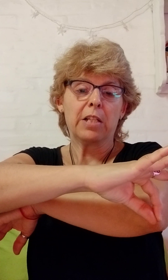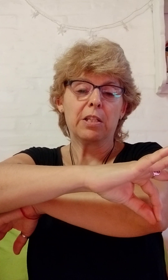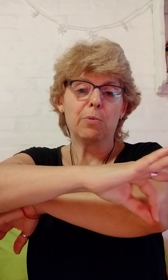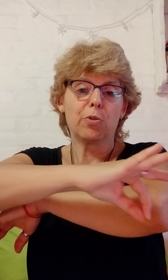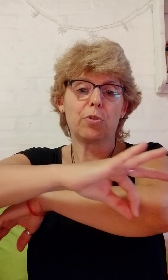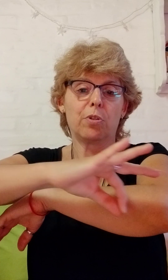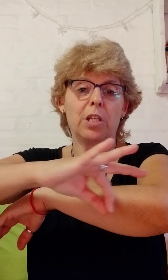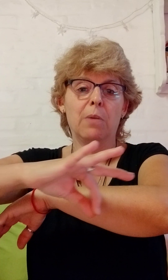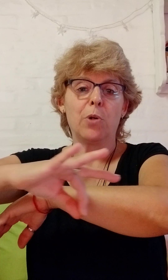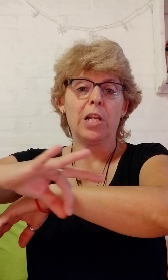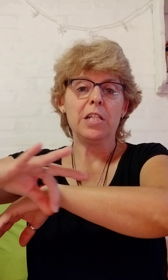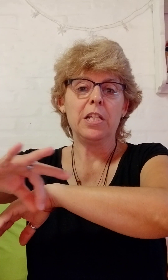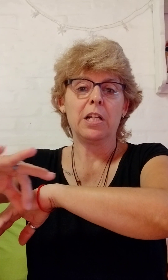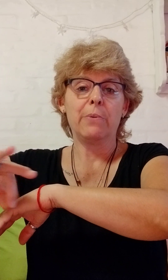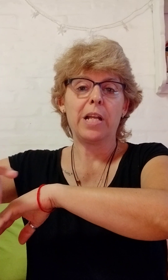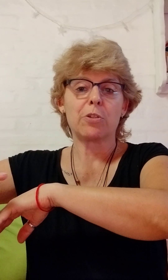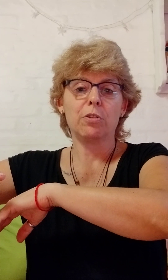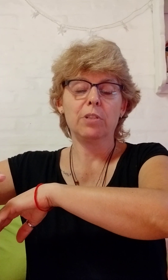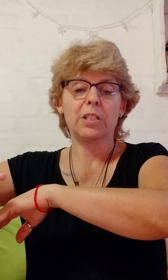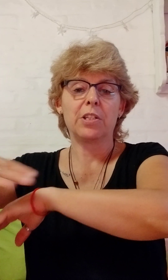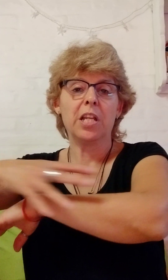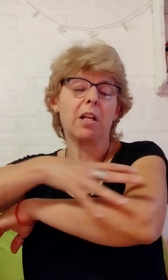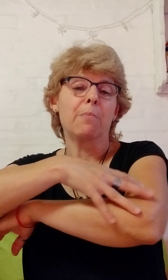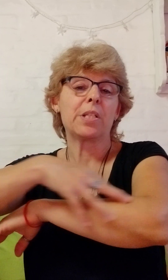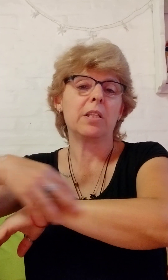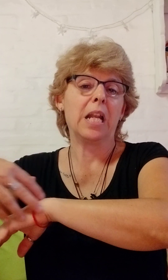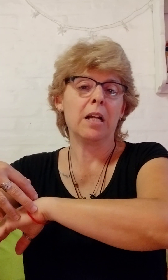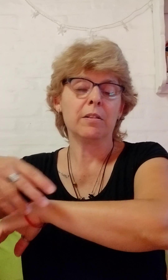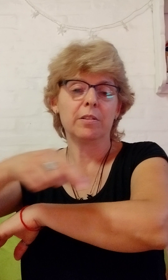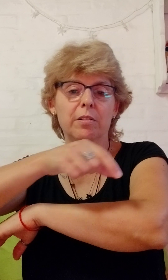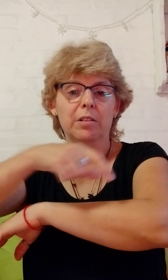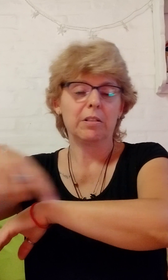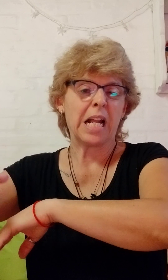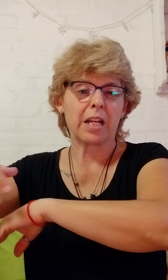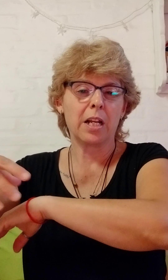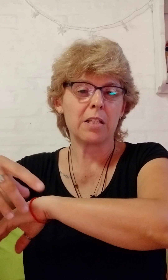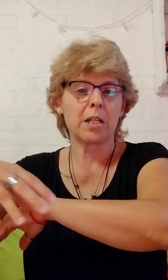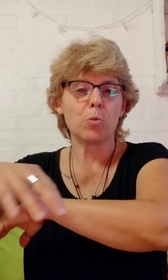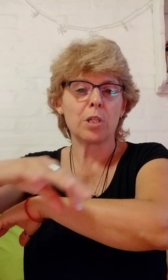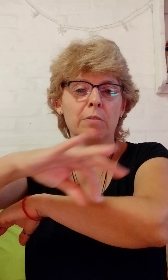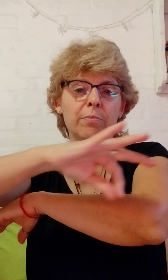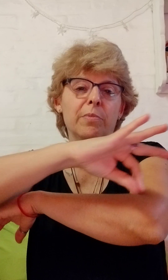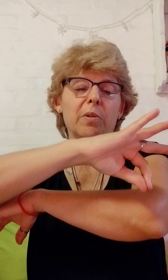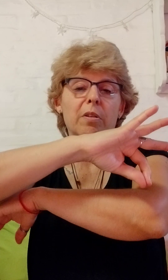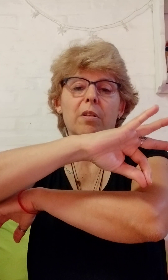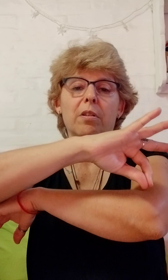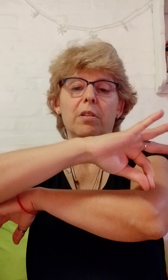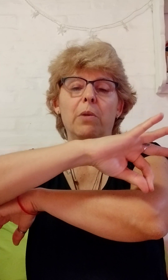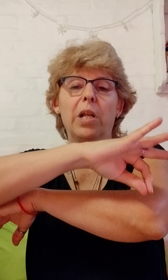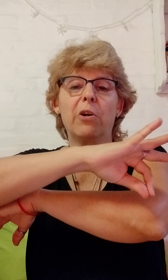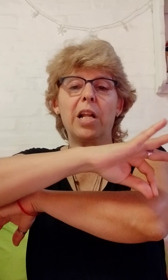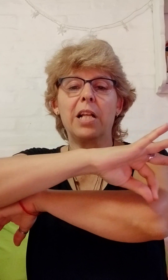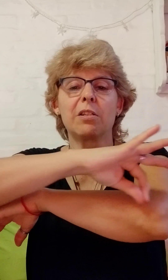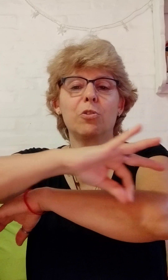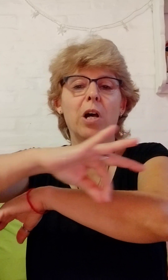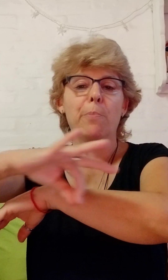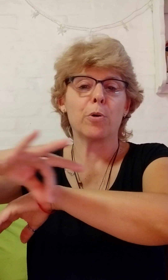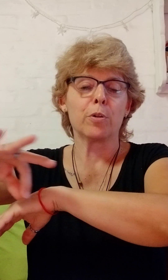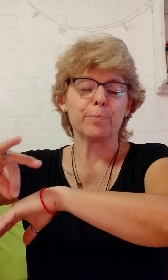Hacemos. Seguimos la línea del brazo. Que esto sería. Representa las. Las reglas que usan. Igual ahora la hacen todas por.